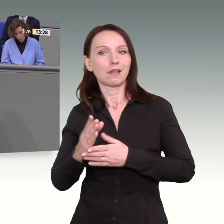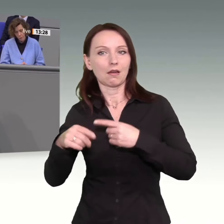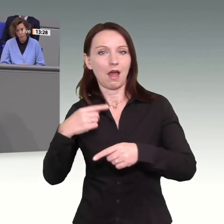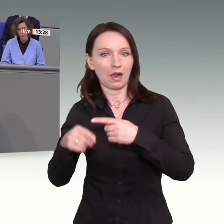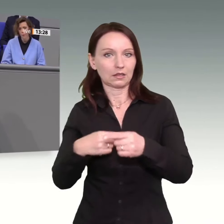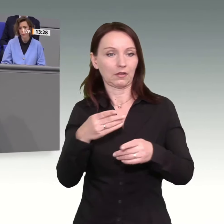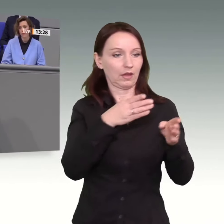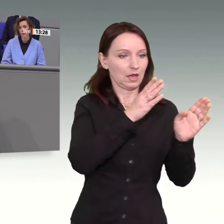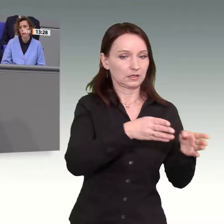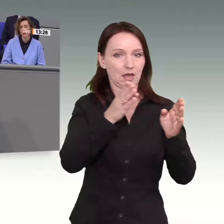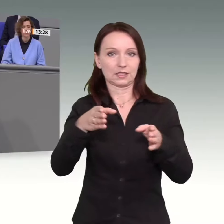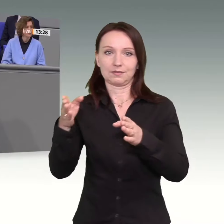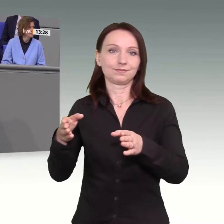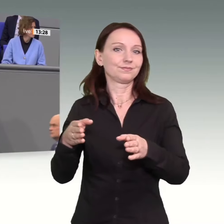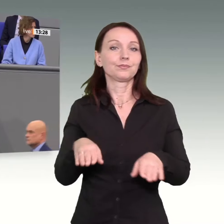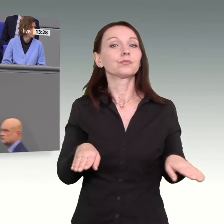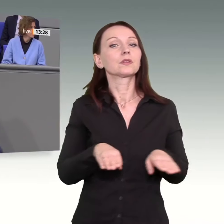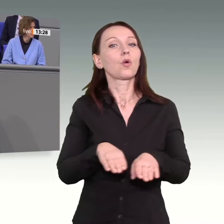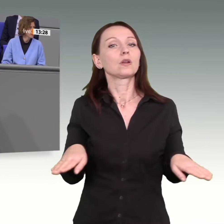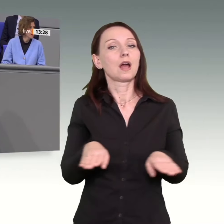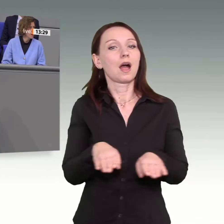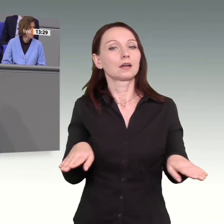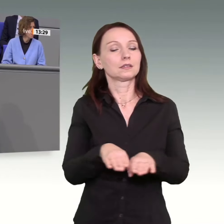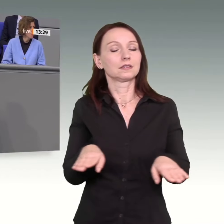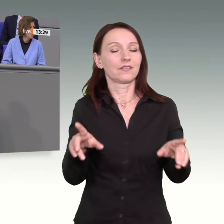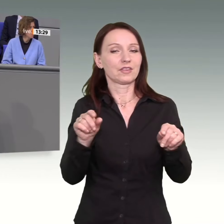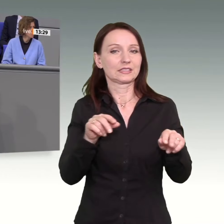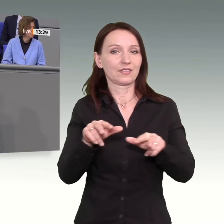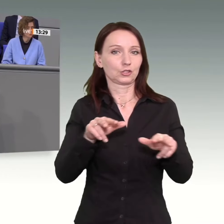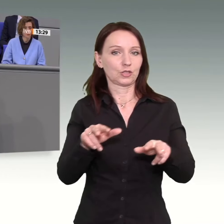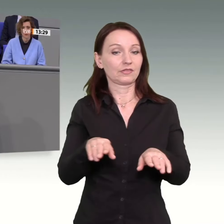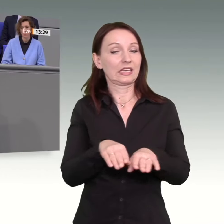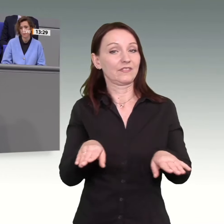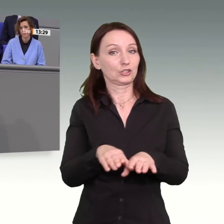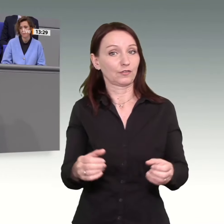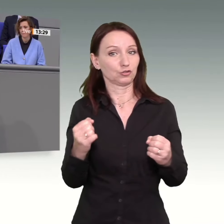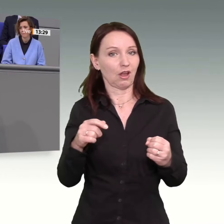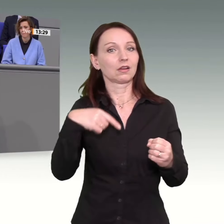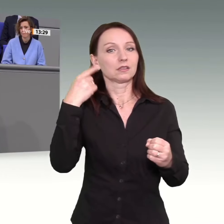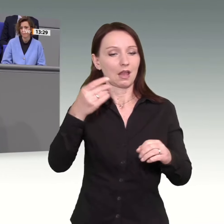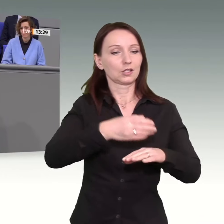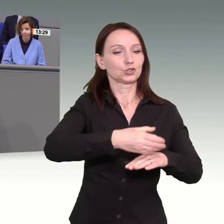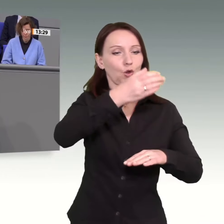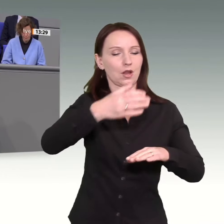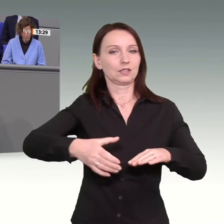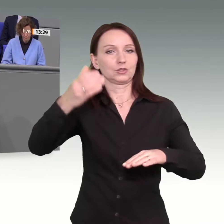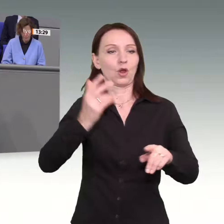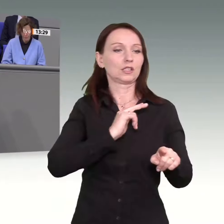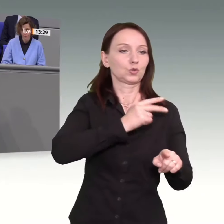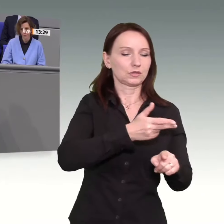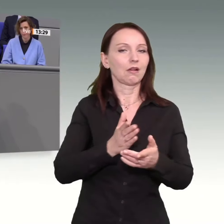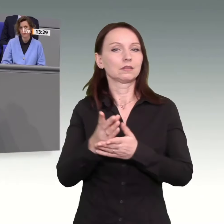Fundament ist die Wirtschaft. Nur wenn die stark ist, können wir die Säulen Soziales und Nachhaltigkeit auch bezahlen.